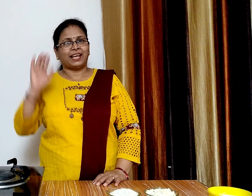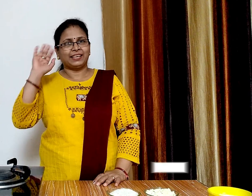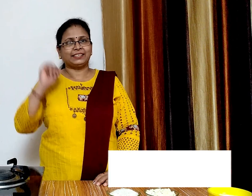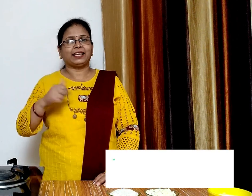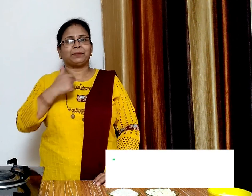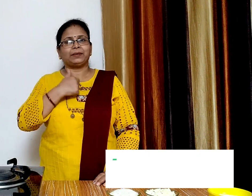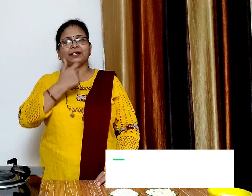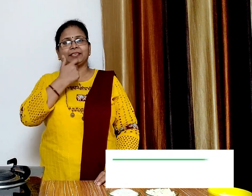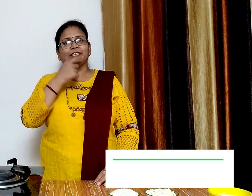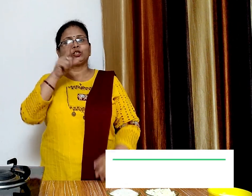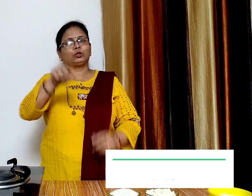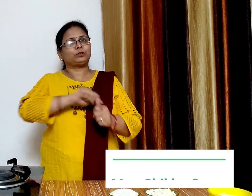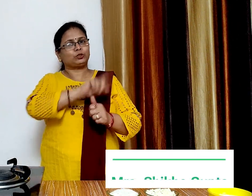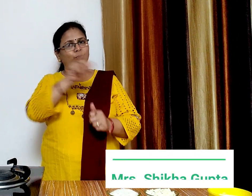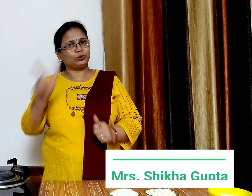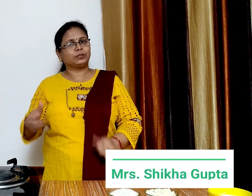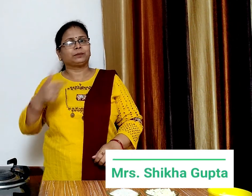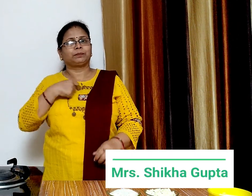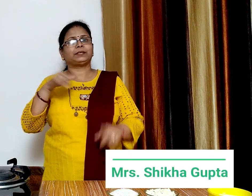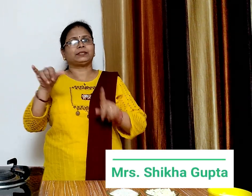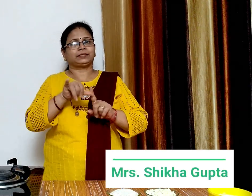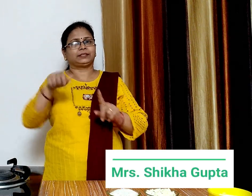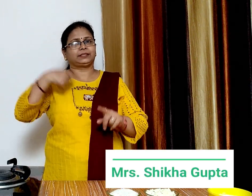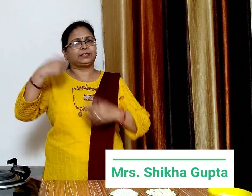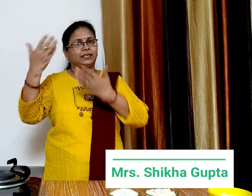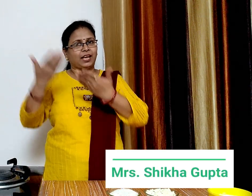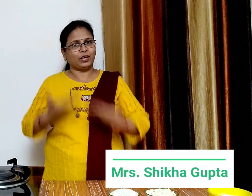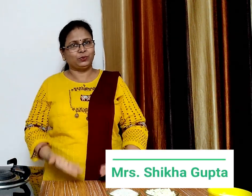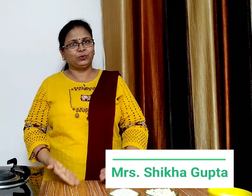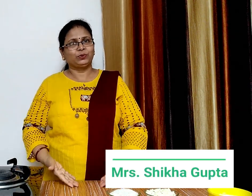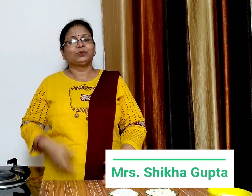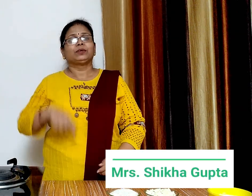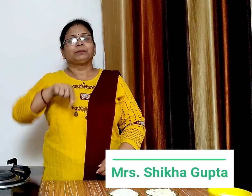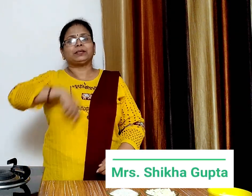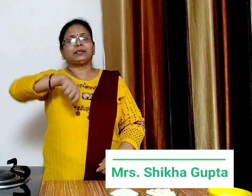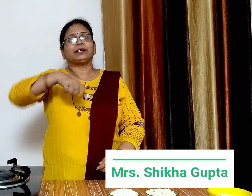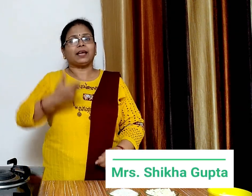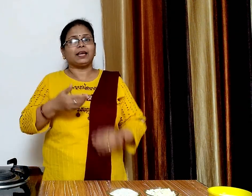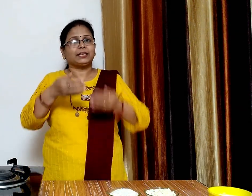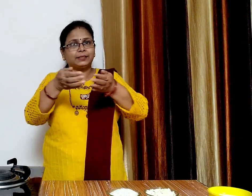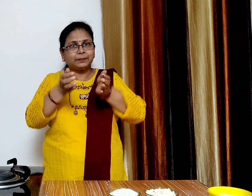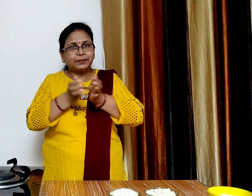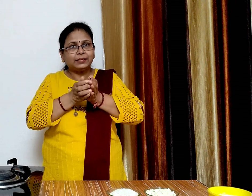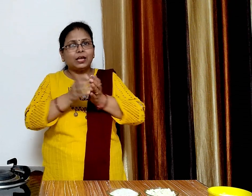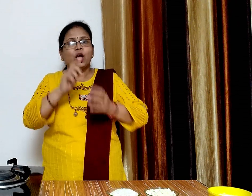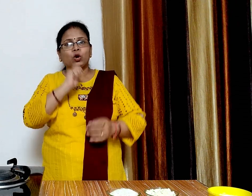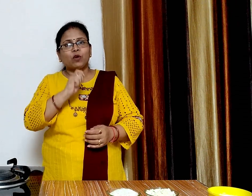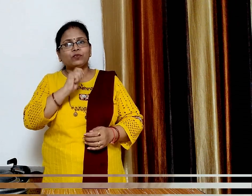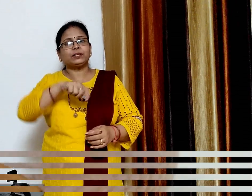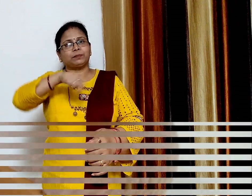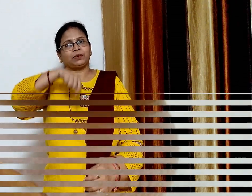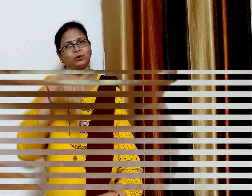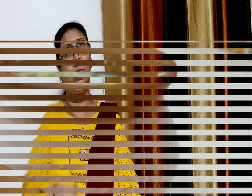हलो फ्रेंड्स मैं शुका आप सबीक अपने यूट्यूब पैनल पर सागत करती हूँ आज आप मटका कुल्फी बनाएंगे